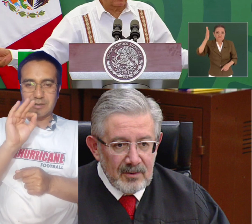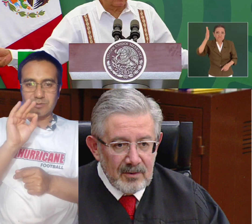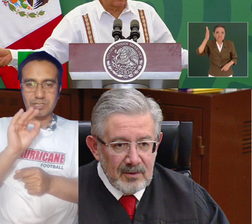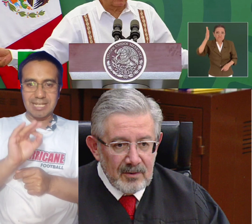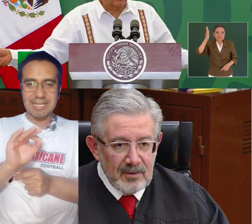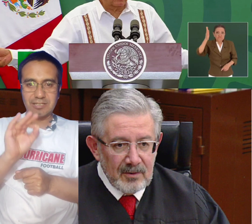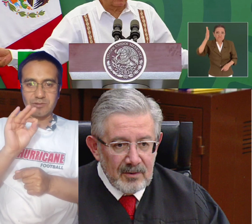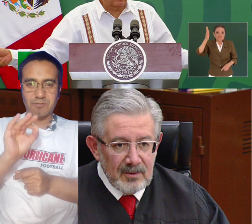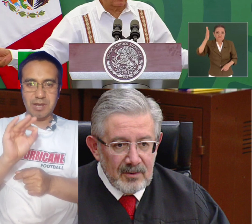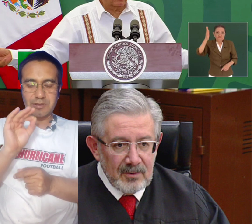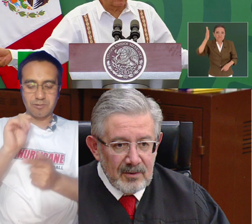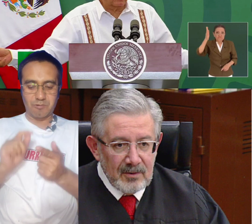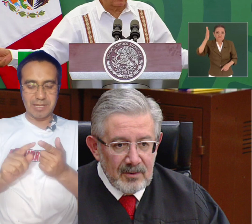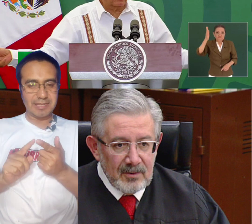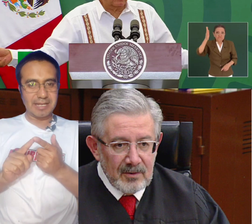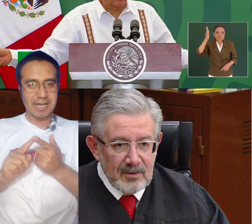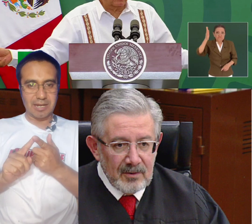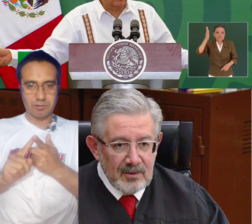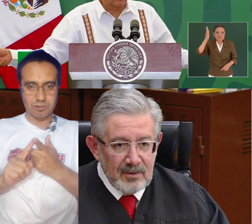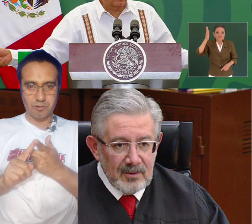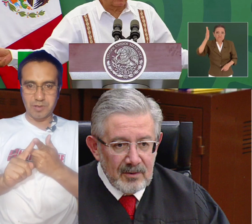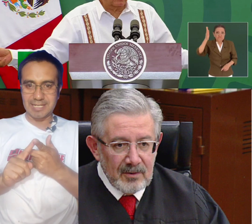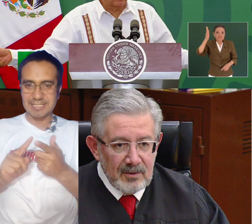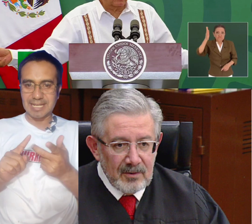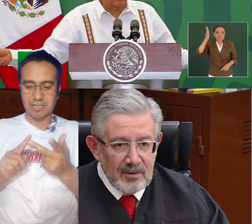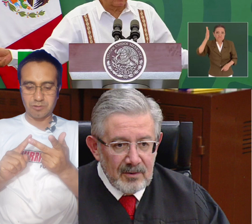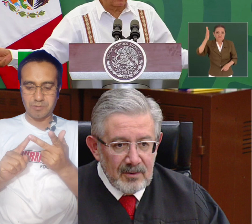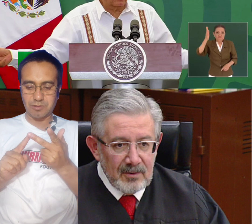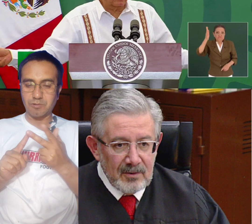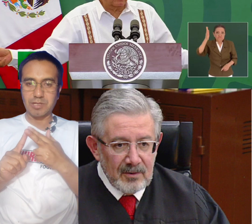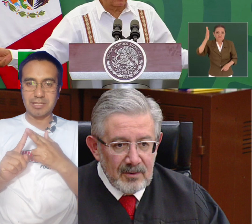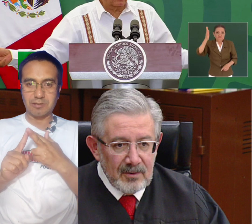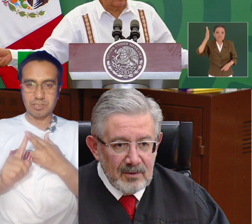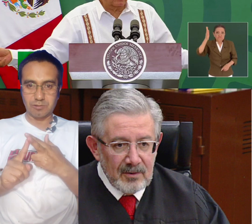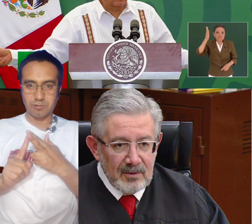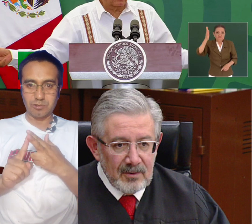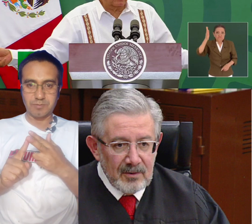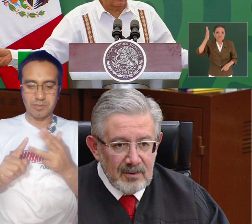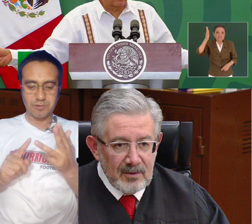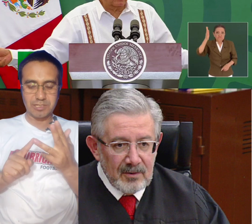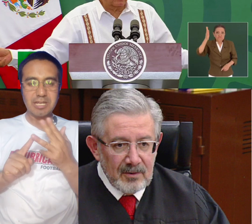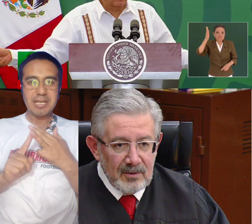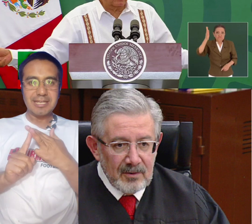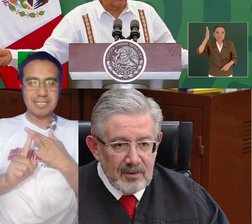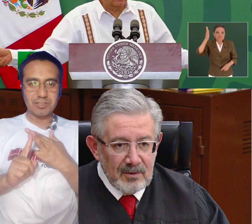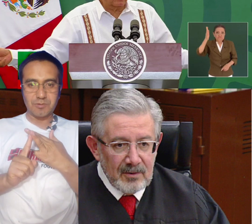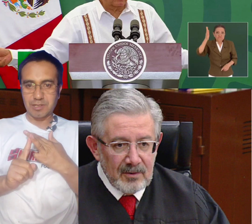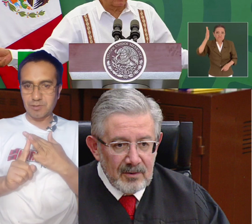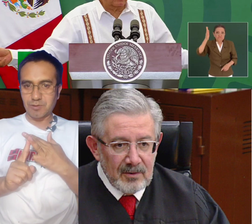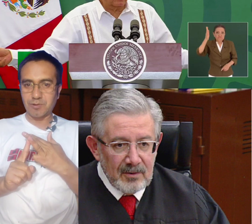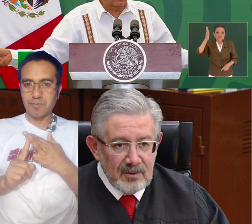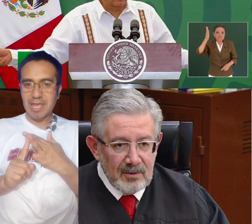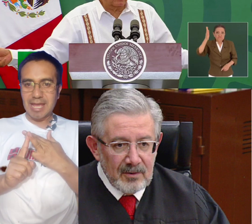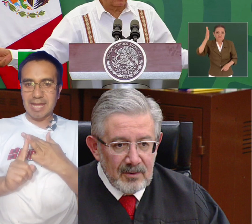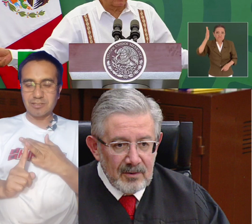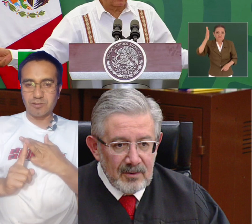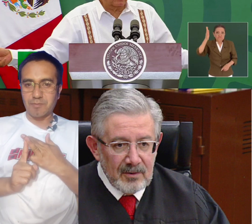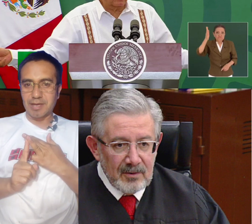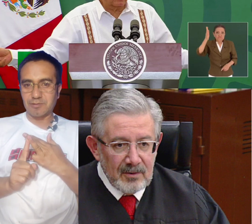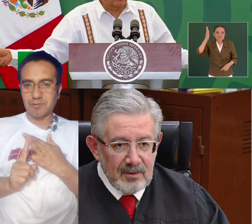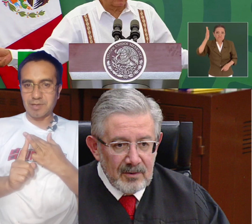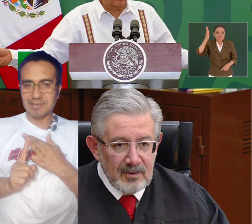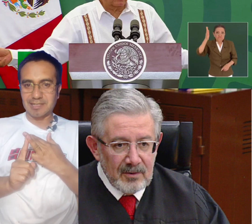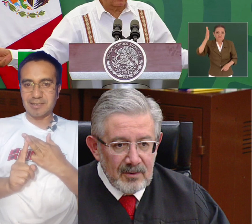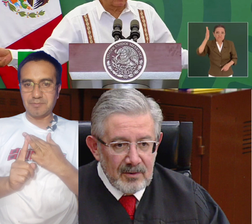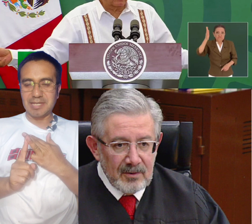en día los han tomado en cuenta a los jóvenes, han tomado en cuenta a los adultos mayores y sobre todo han